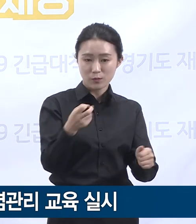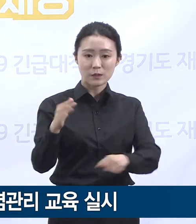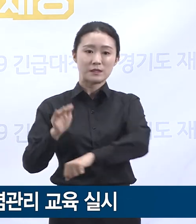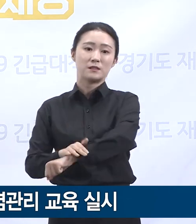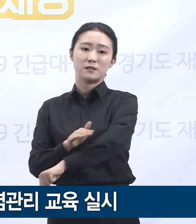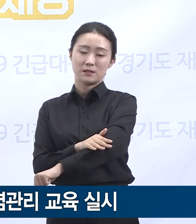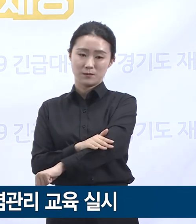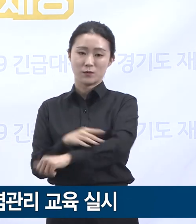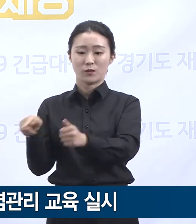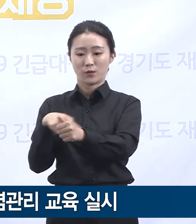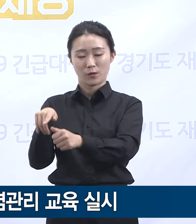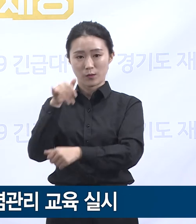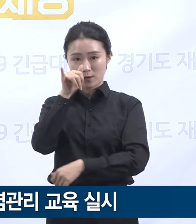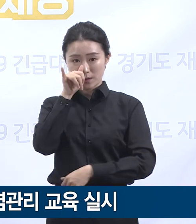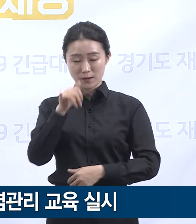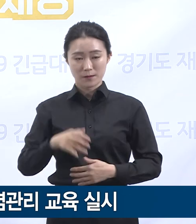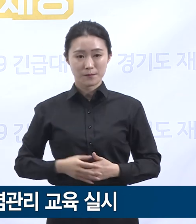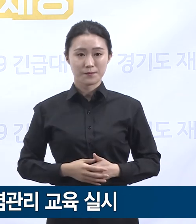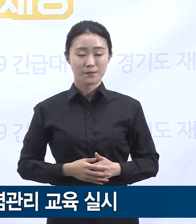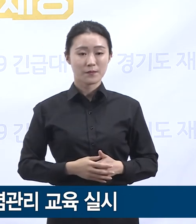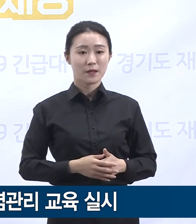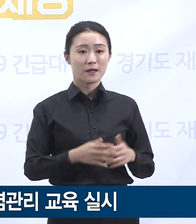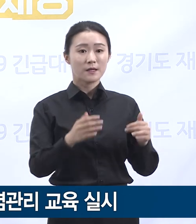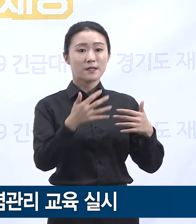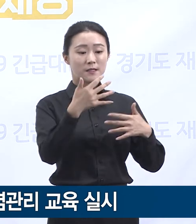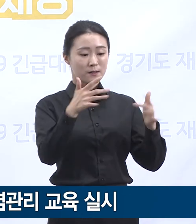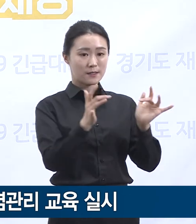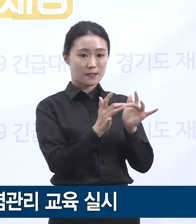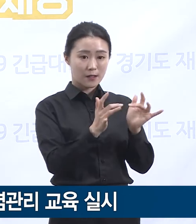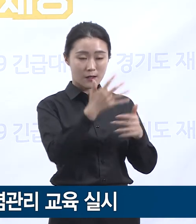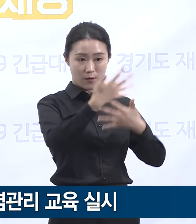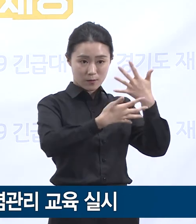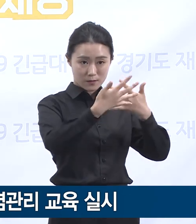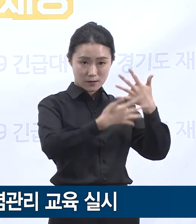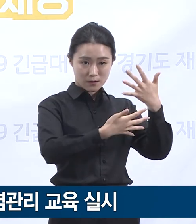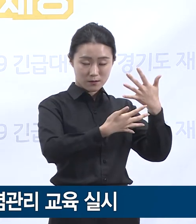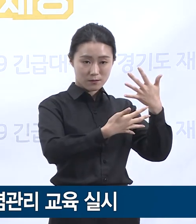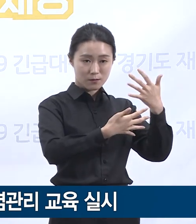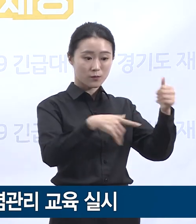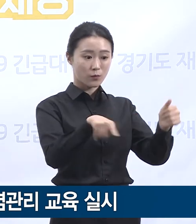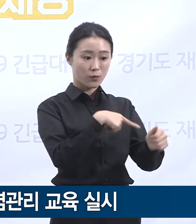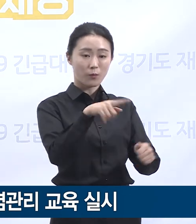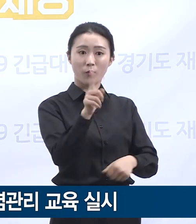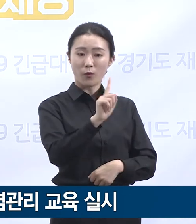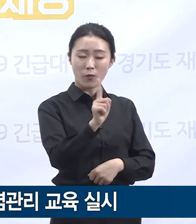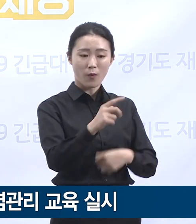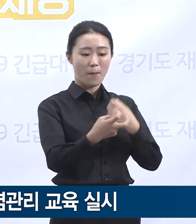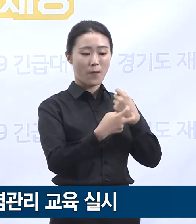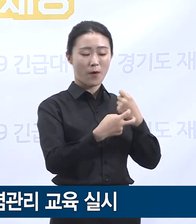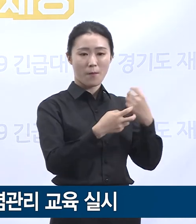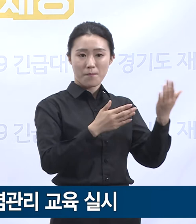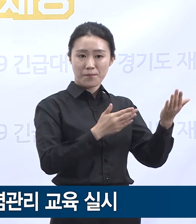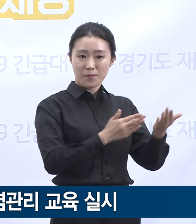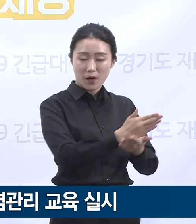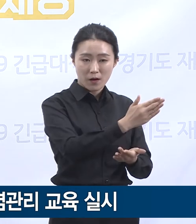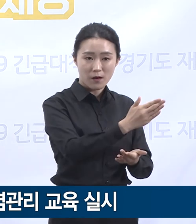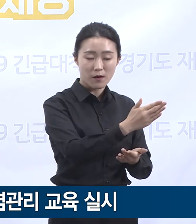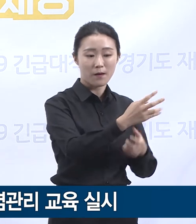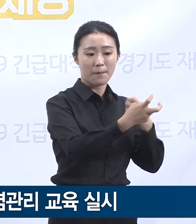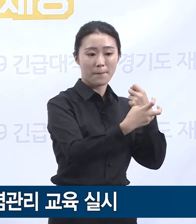있습니다. 온라인 동영상 가위는 위과대학과 간호대학의 감염내과 및 감염관리 전문교수자와